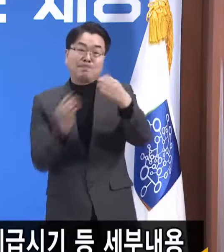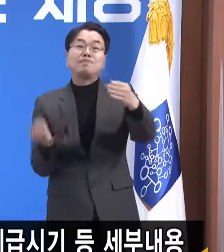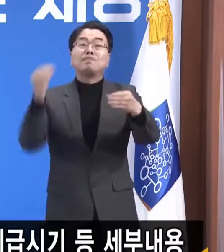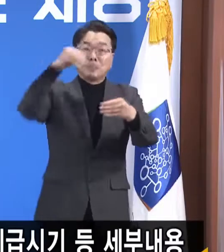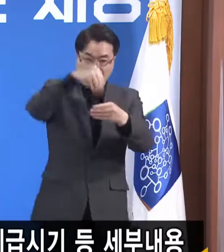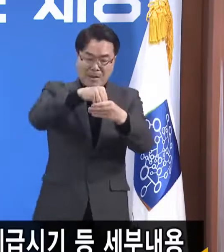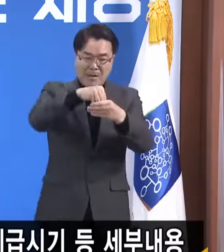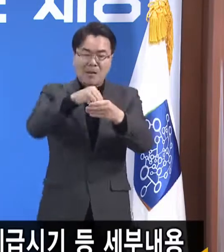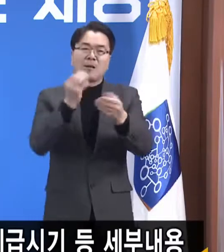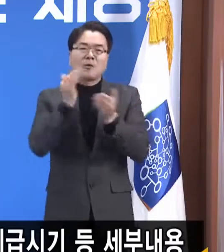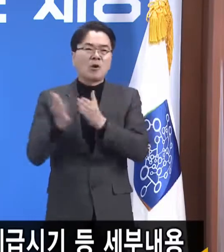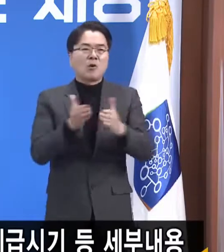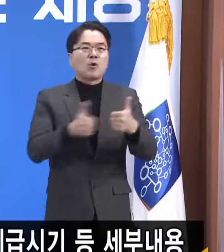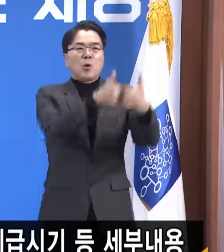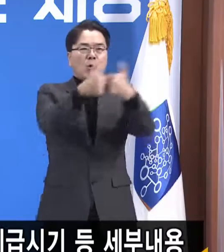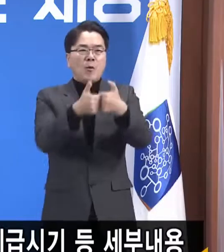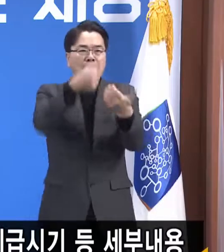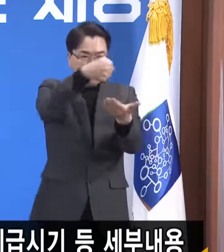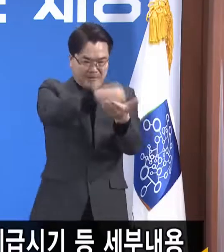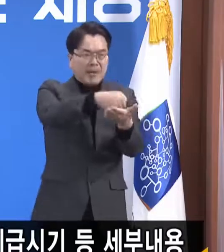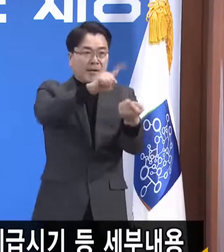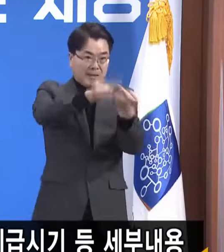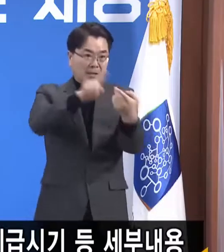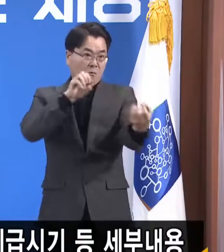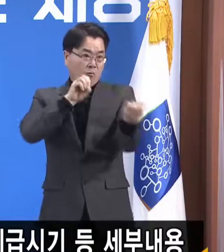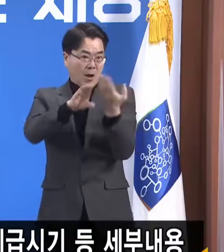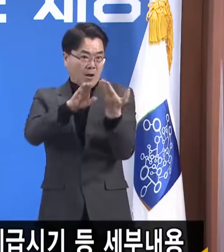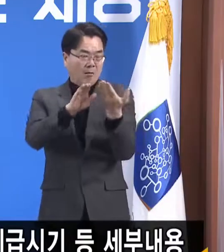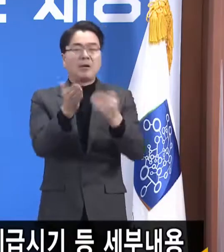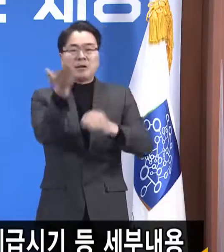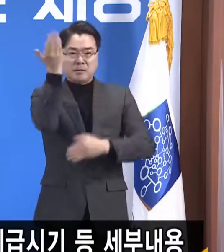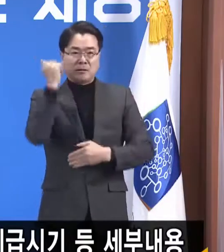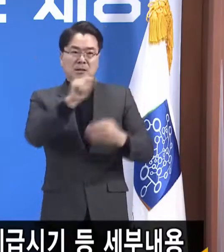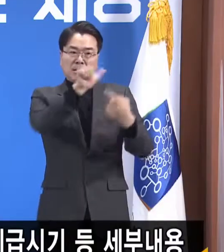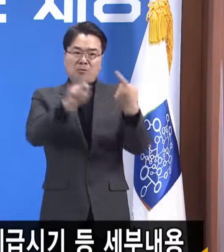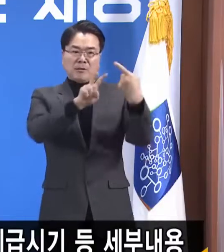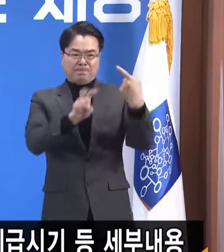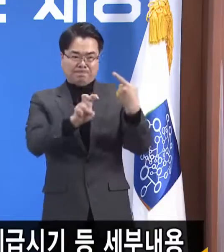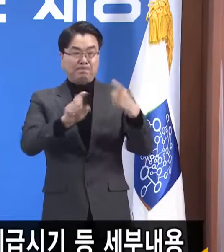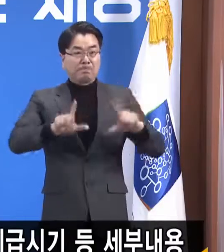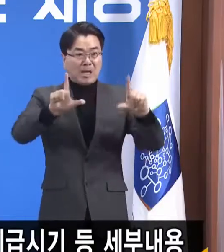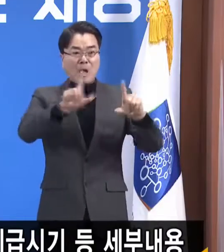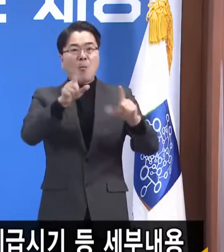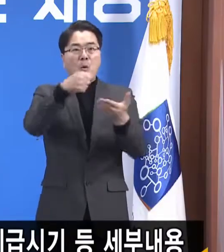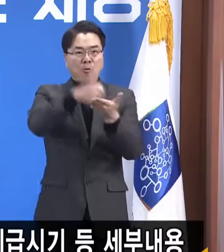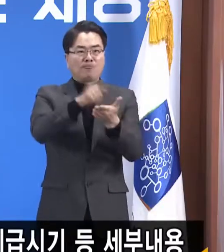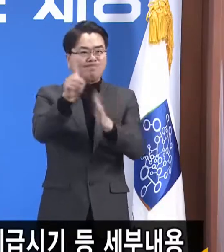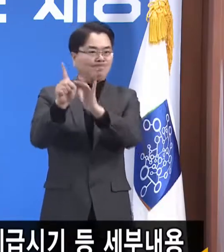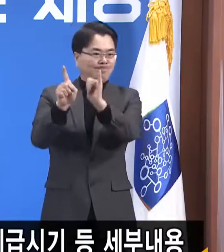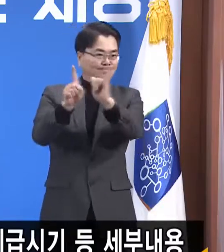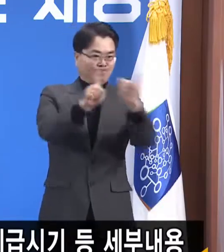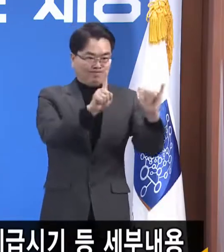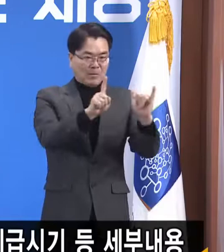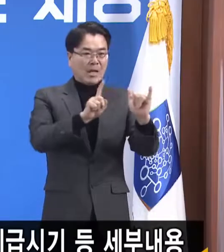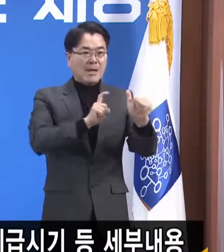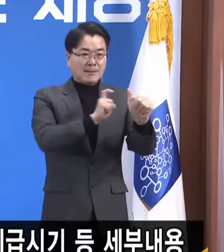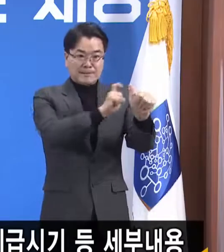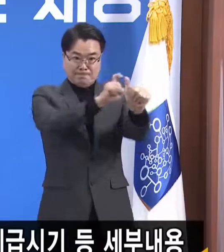제안에 화답해서 지난 1월 20일 모든 도민에게 1인당 10만원씩의